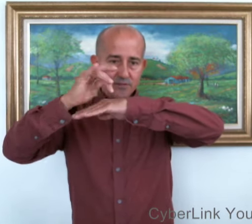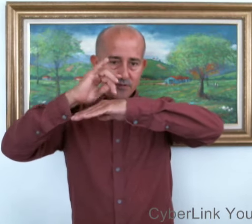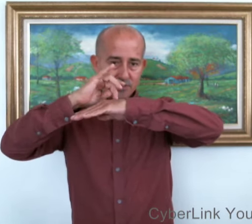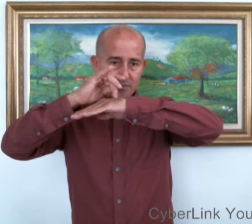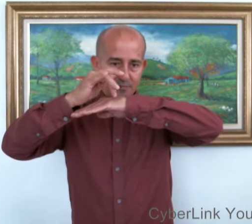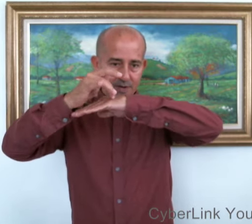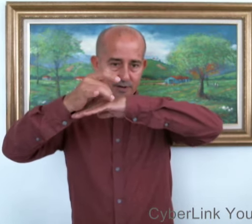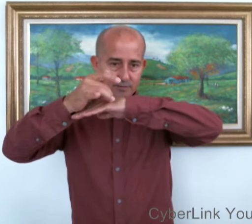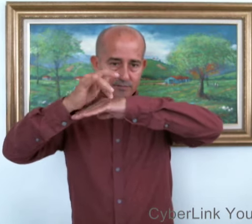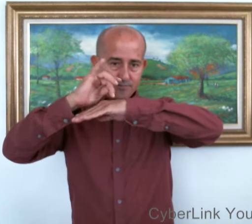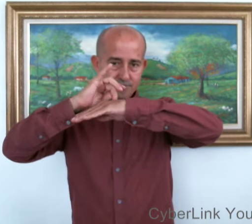Temprano.